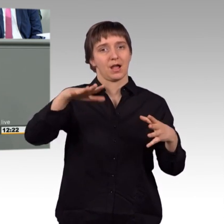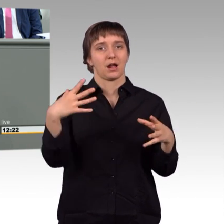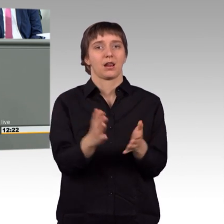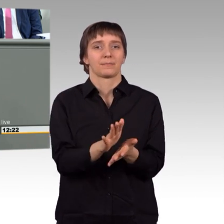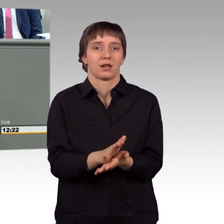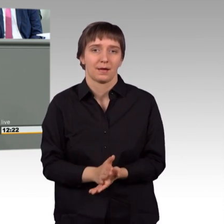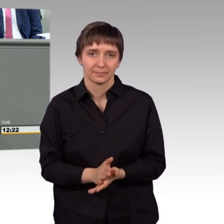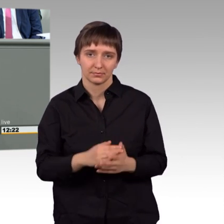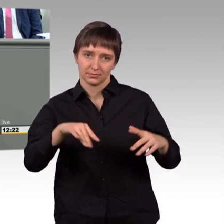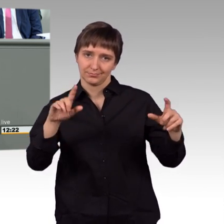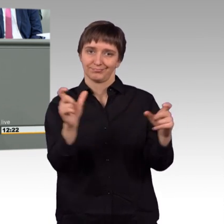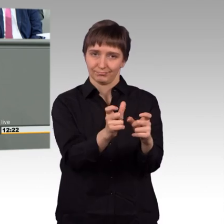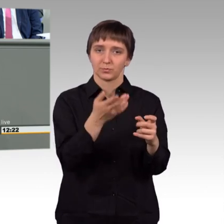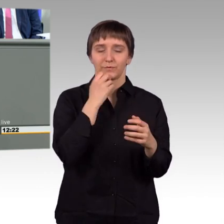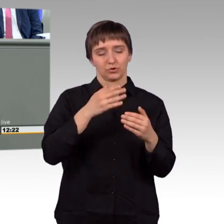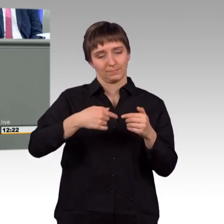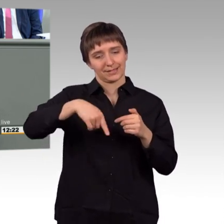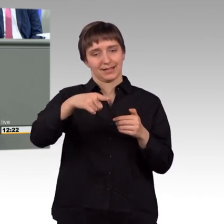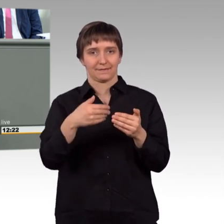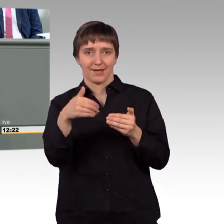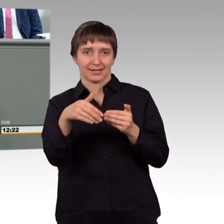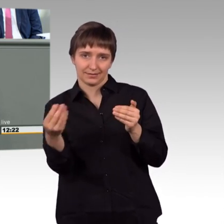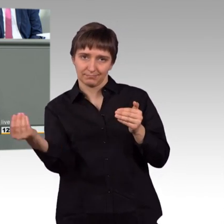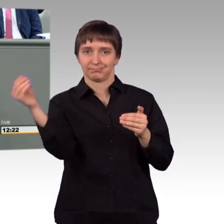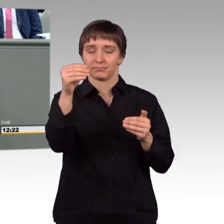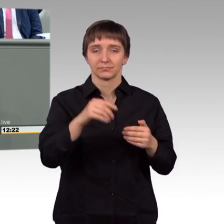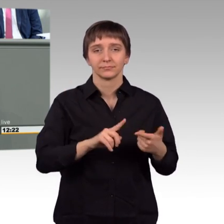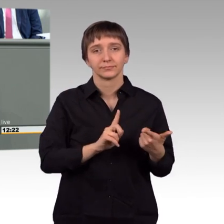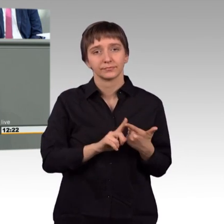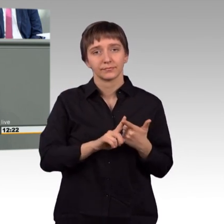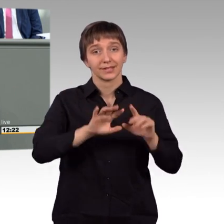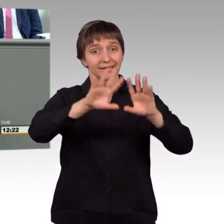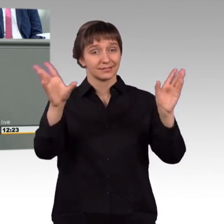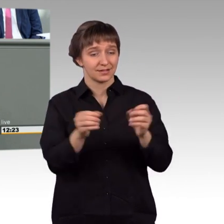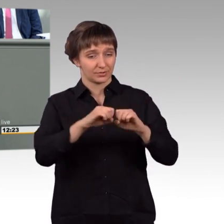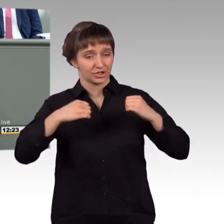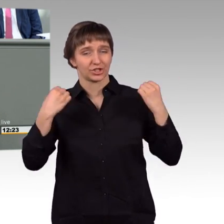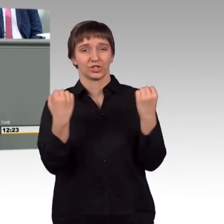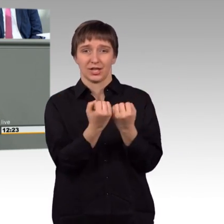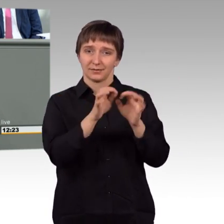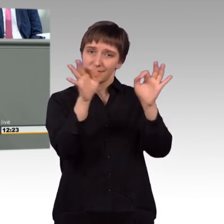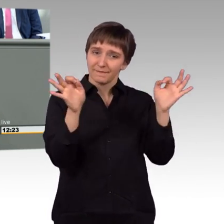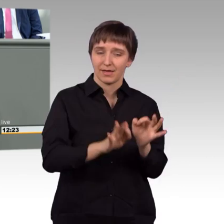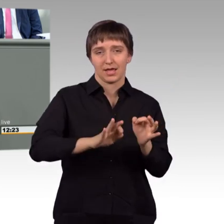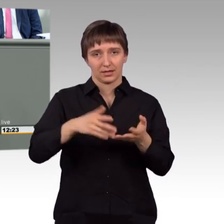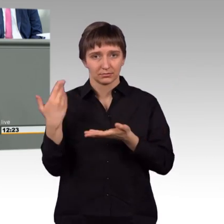entsprechenden Mandat erweitern. Und zweitens die Befähigung des Gesamtstaates, Vertrauen wieder in staatliche Strukturen zu schaffen,